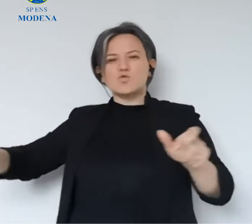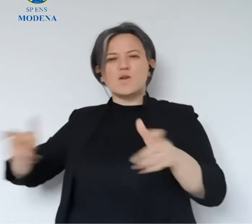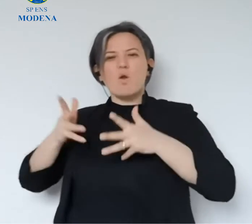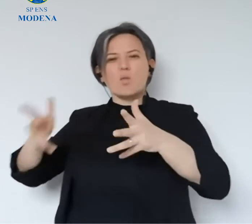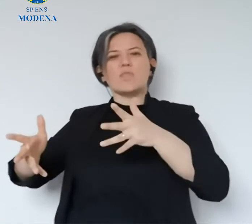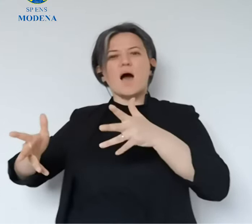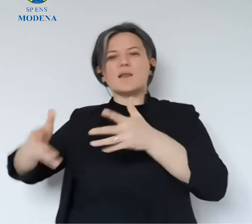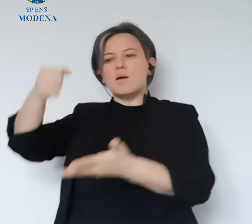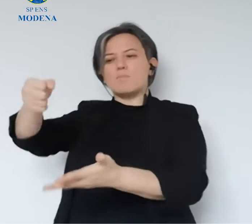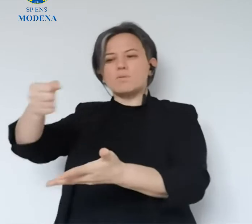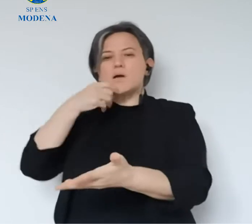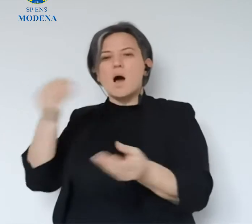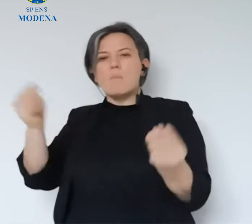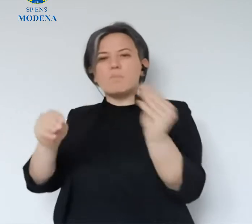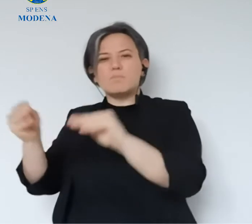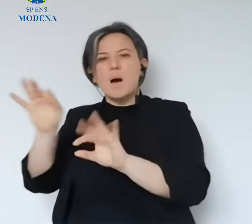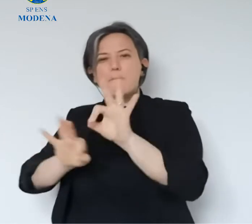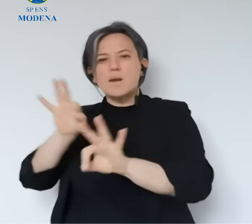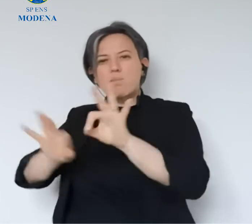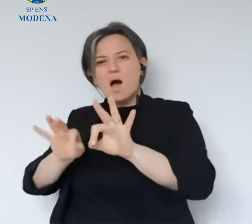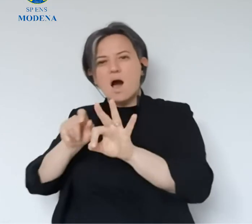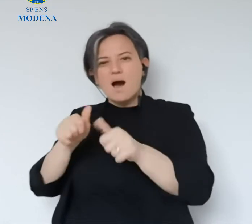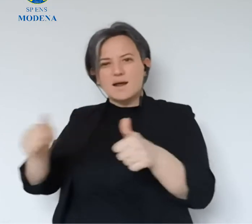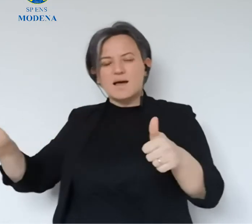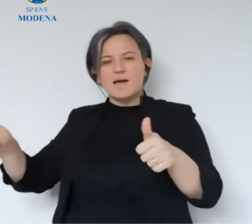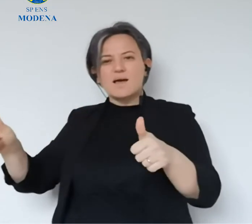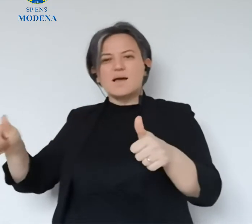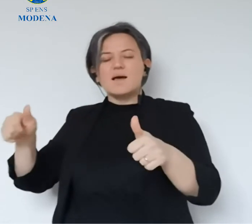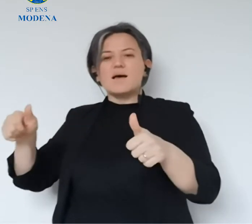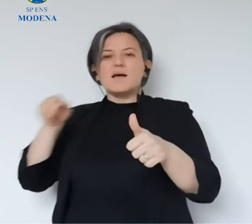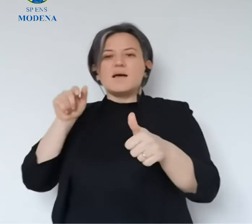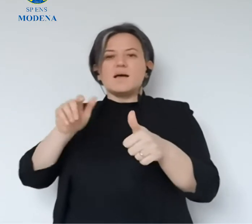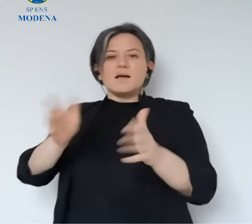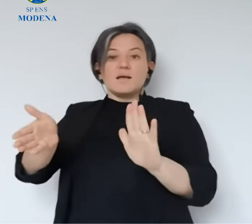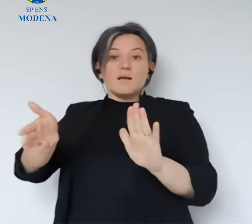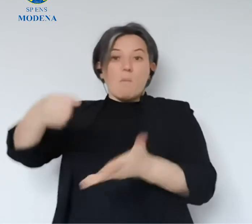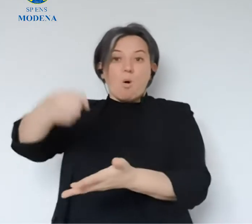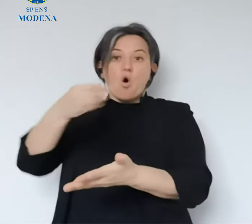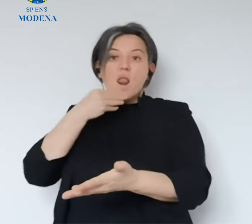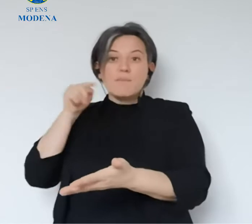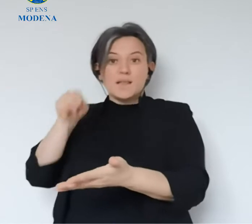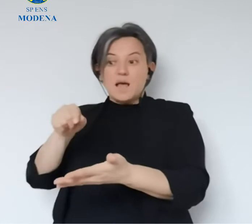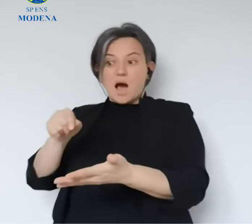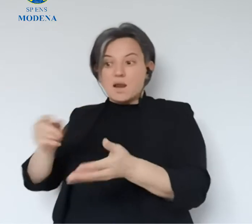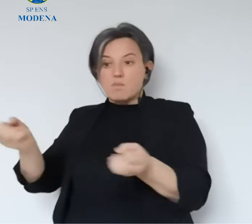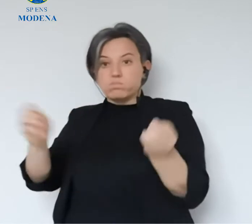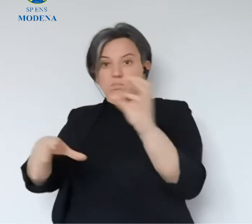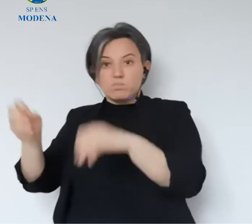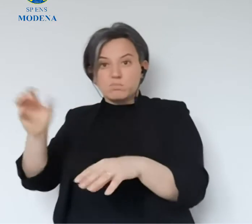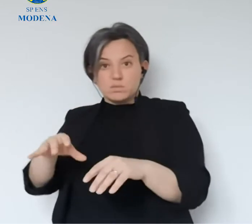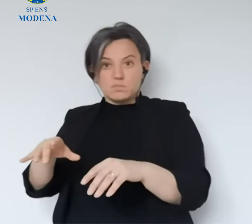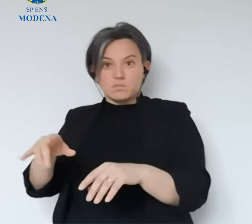stanno preparando anche le borse alimentari perché ad integrazione su alcuni casisti che vengono date e consegnate delle